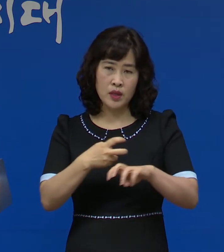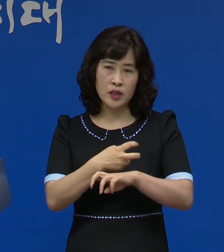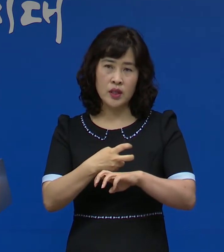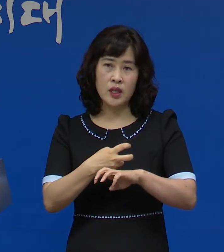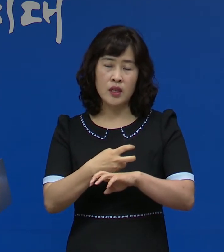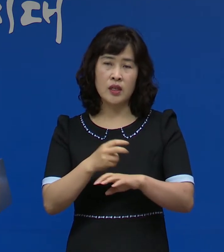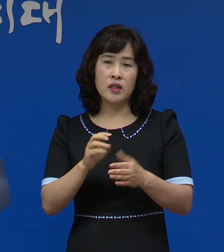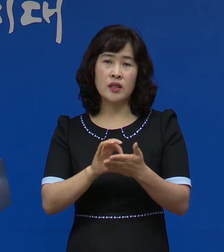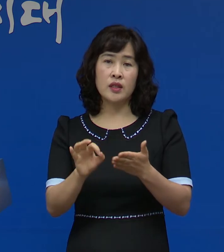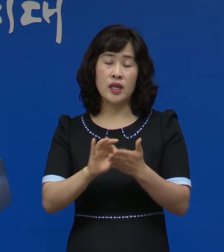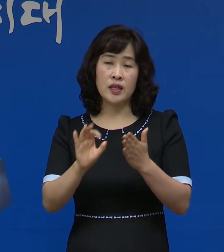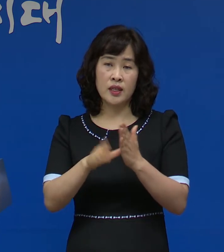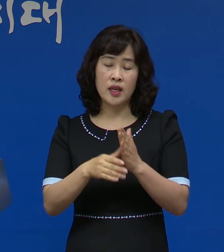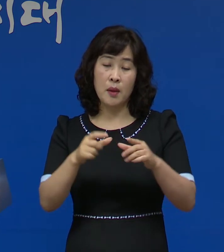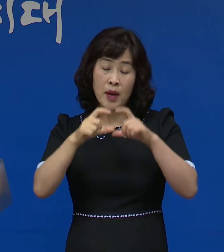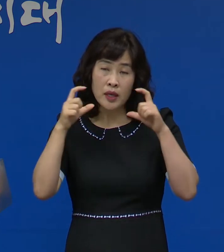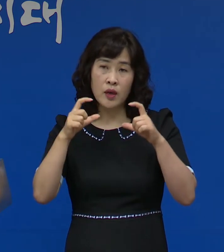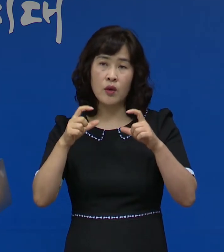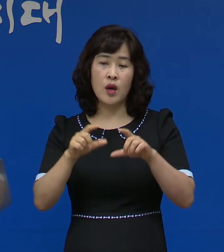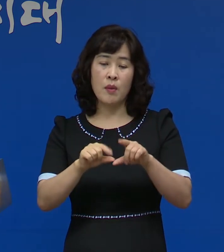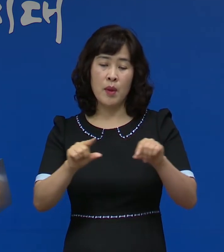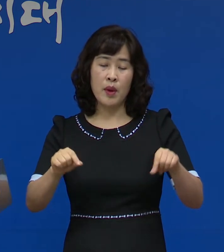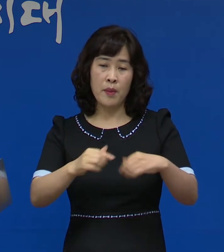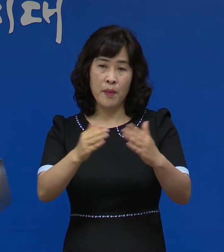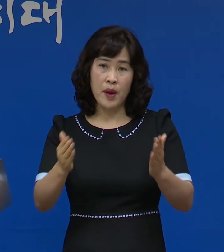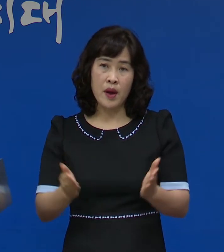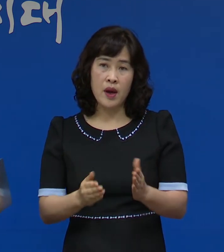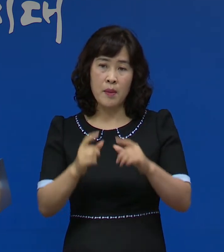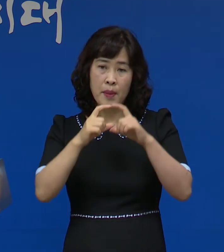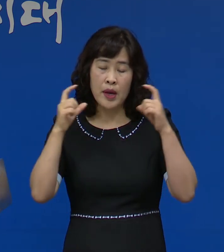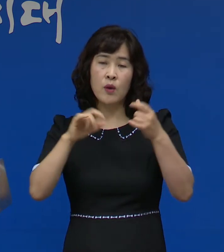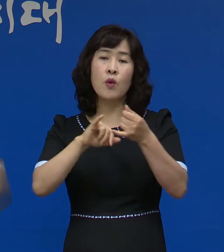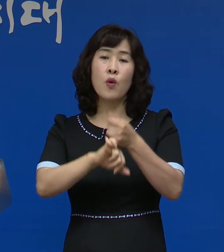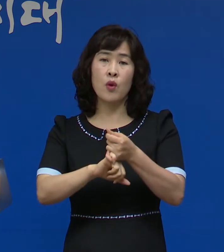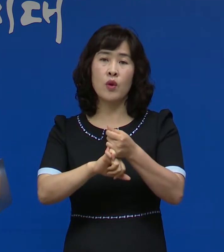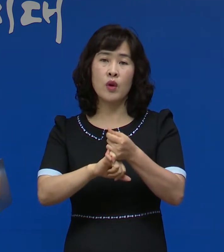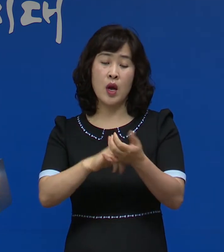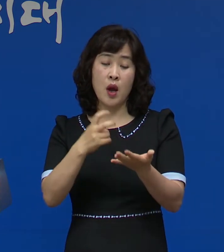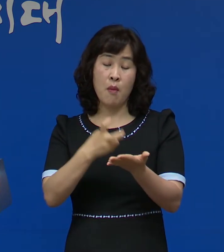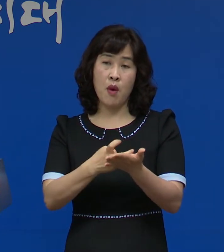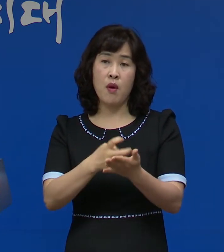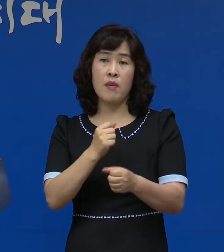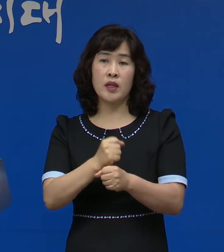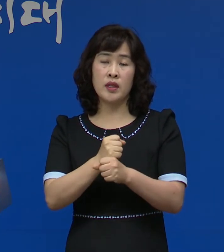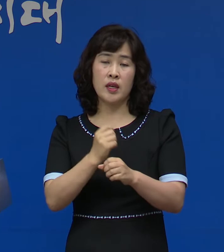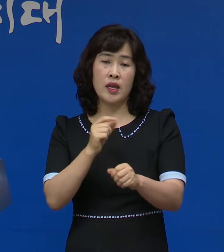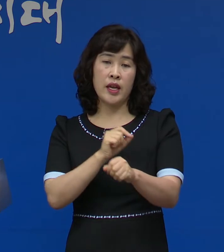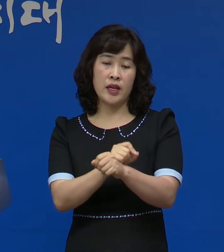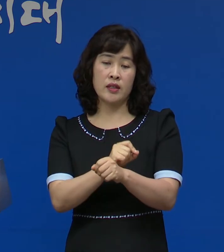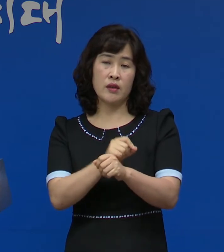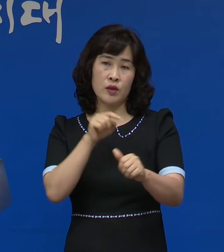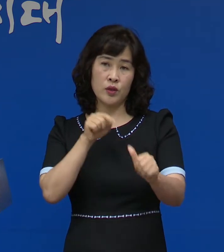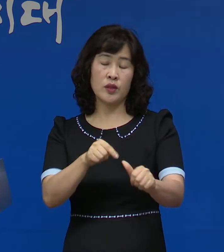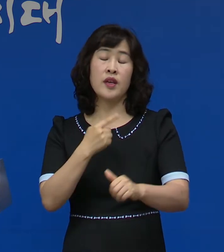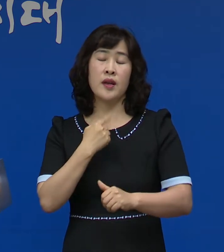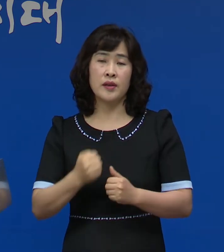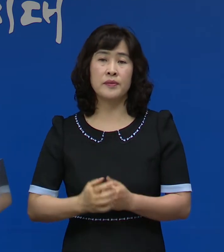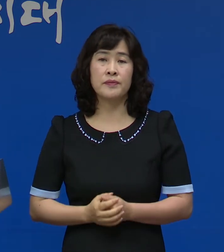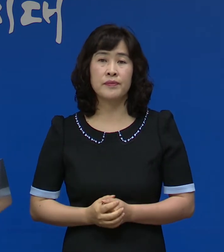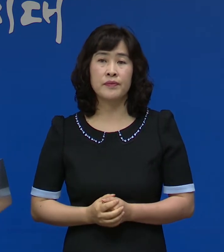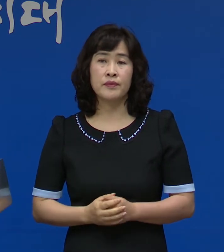마스크 착용과 식품 적객업소 마스크 착용을 의무화하는 행정조치를 취했습니다